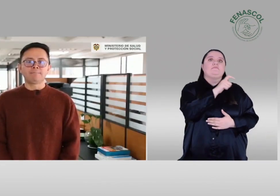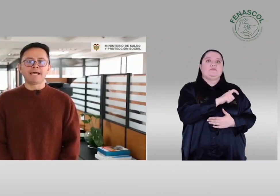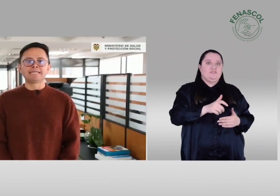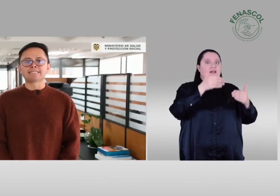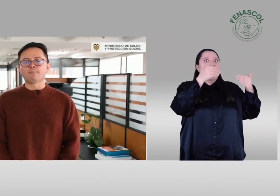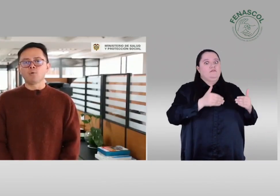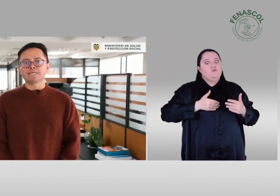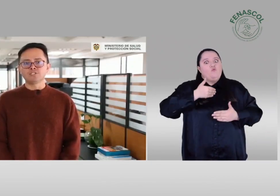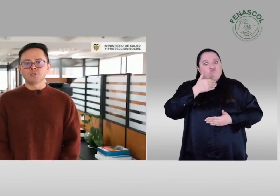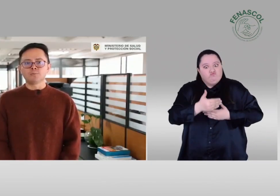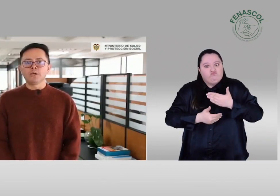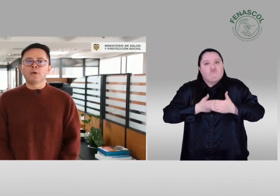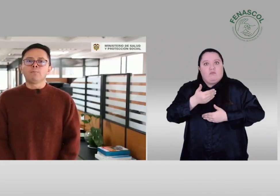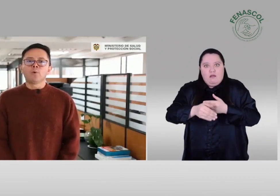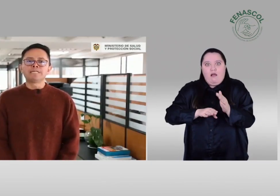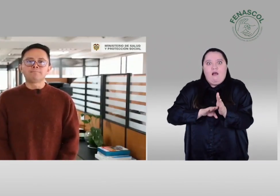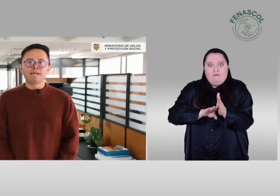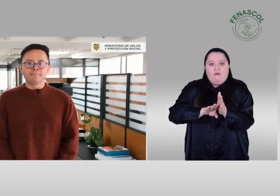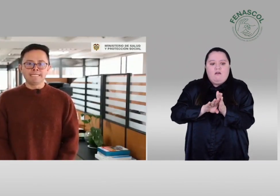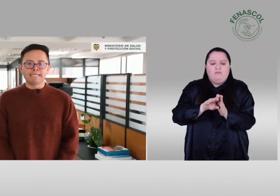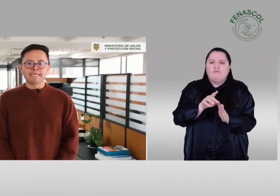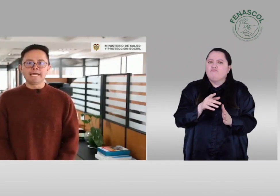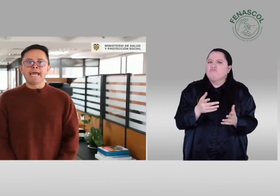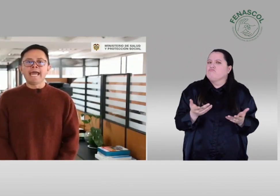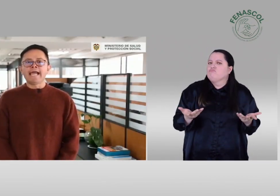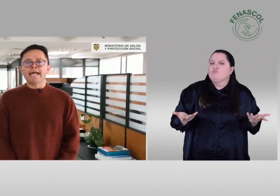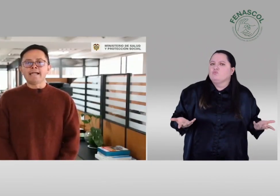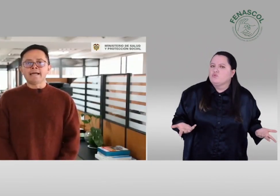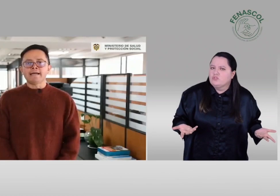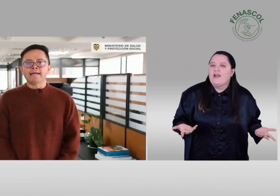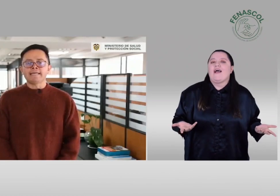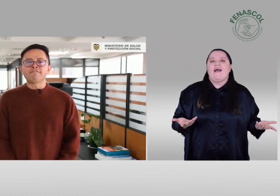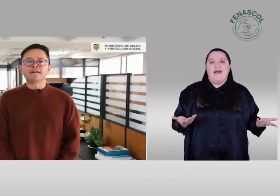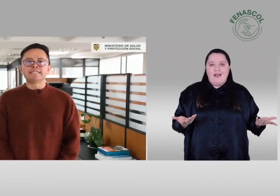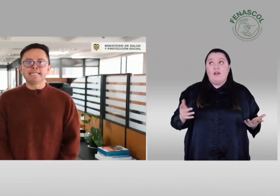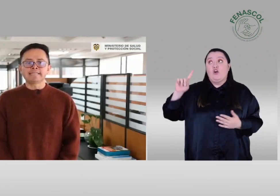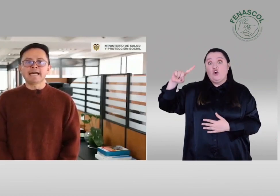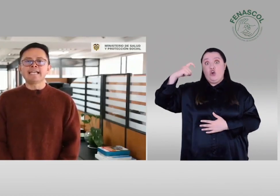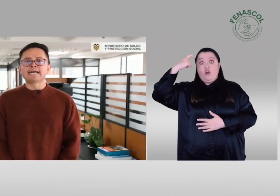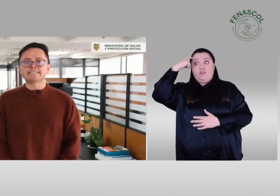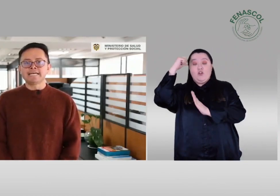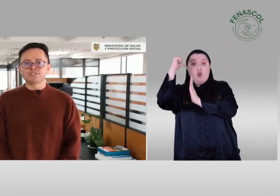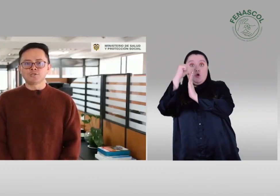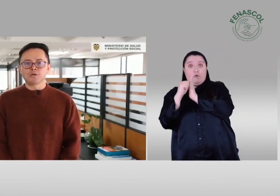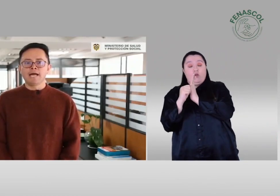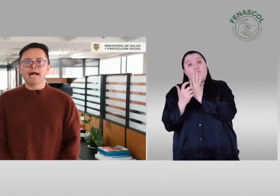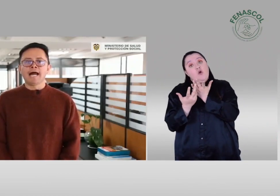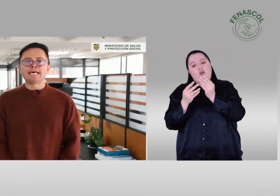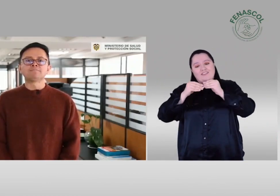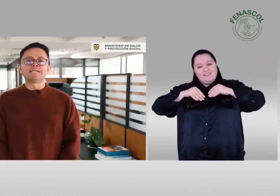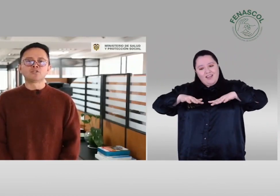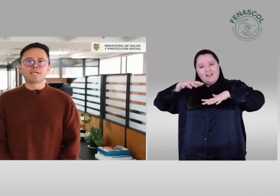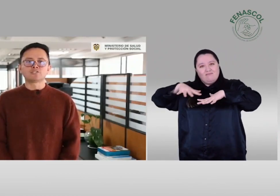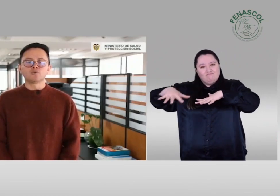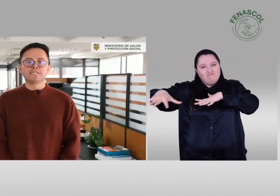para esta población, pues permite y facilita el acceso a las personas con